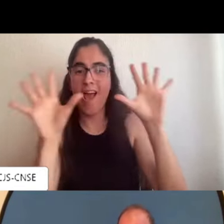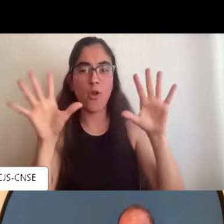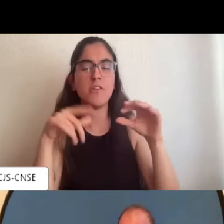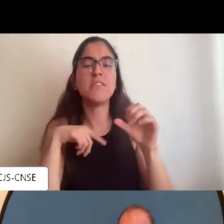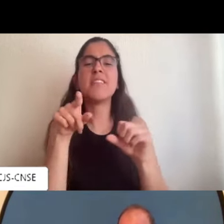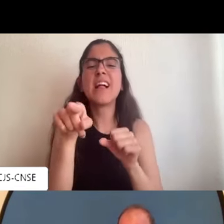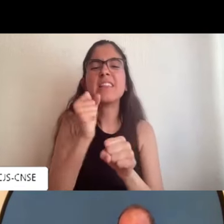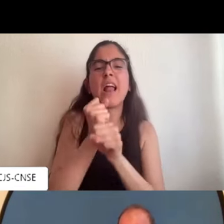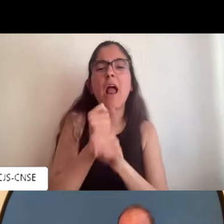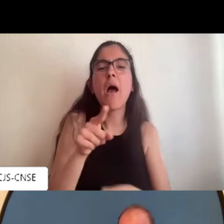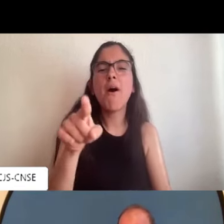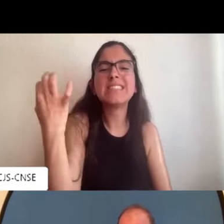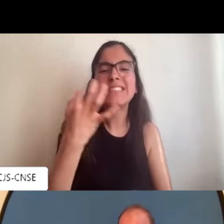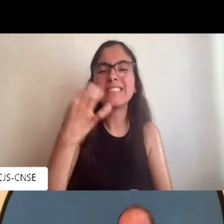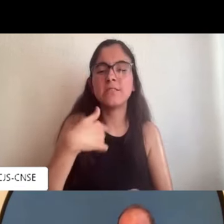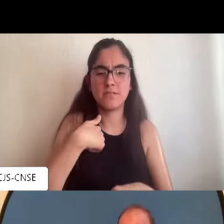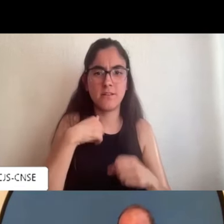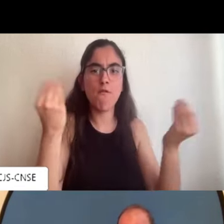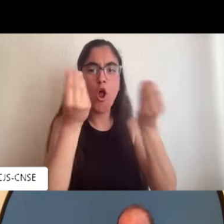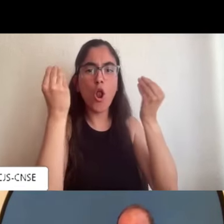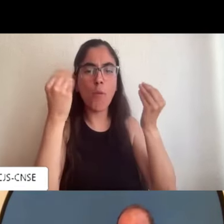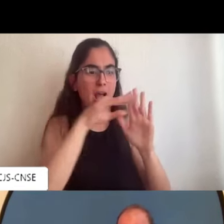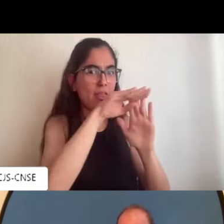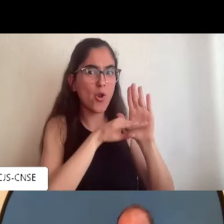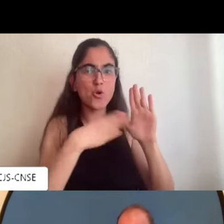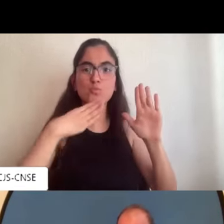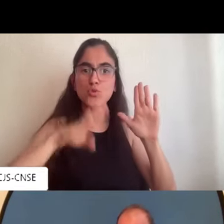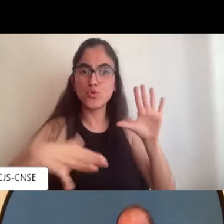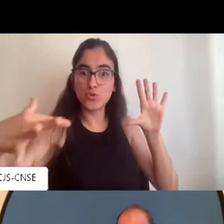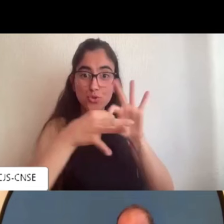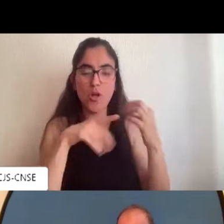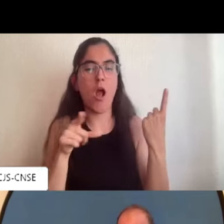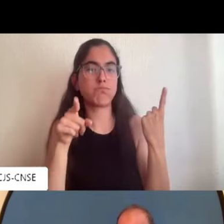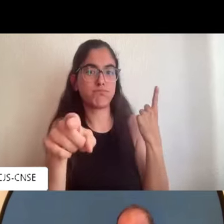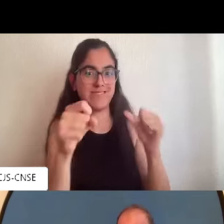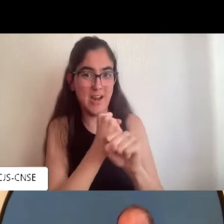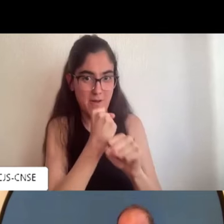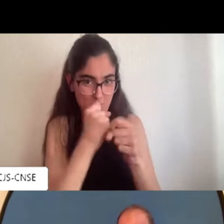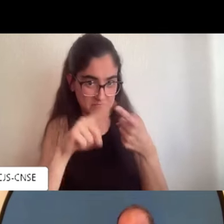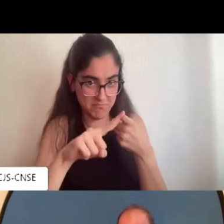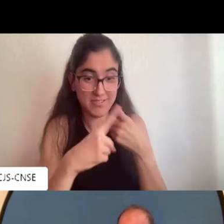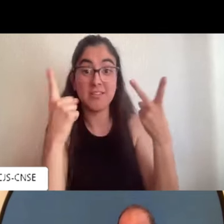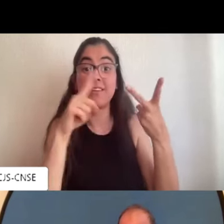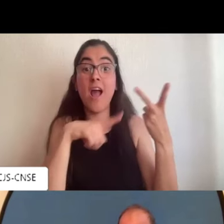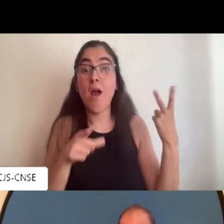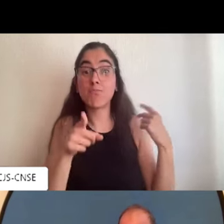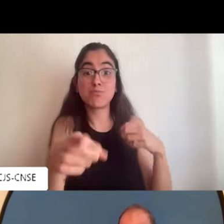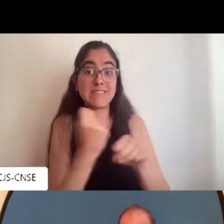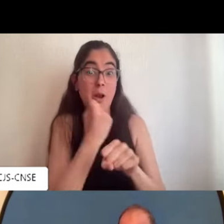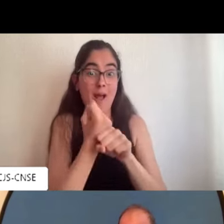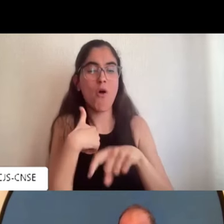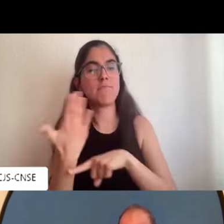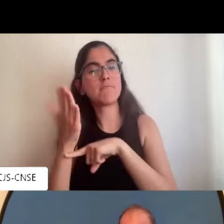A ver, yo creo que lo primero es qué formación tengo yo y si está